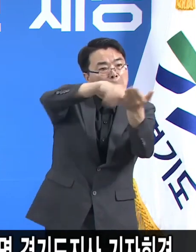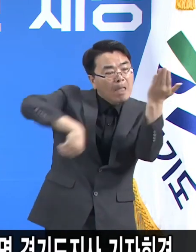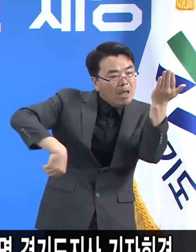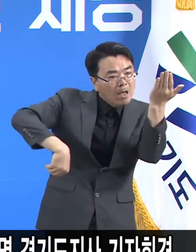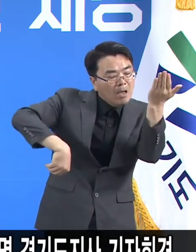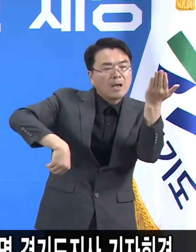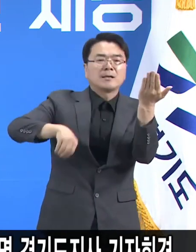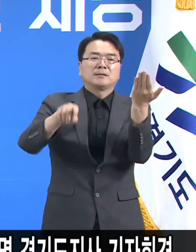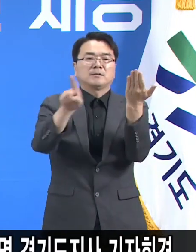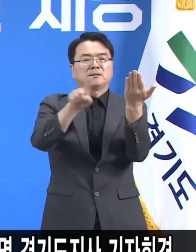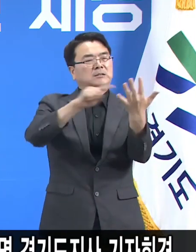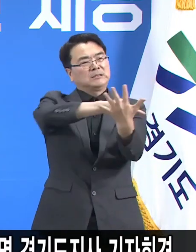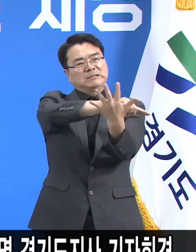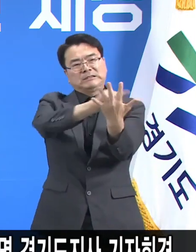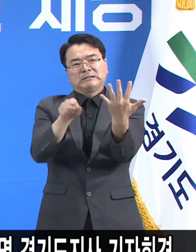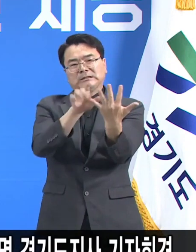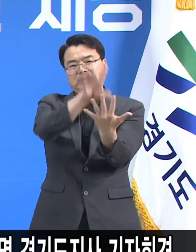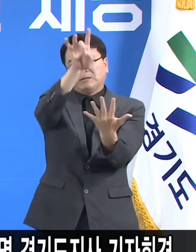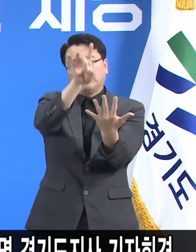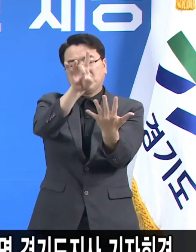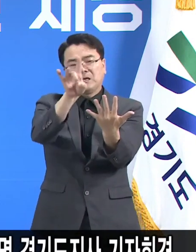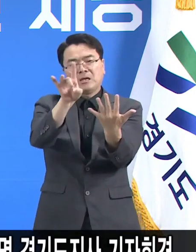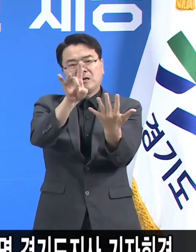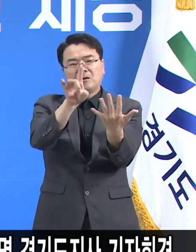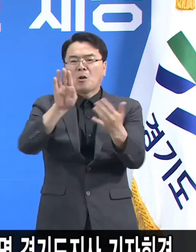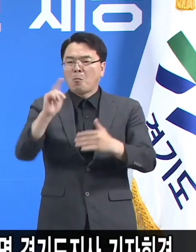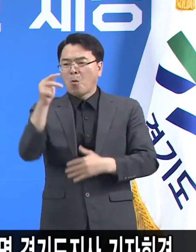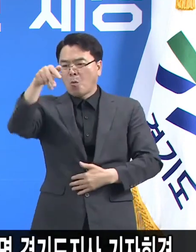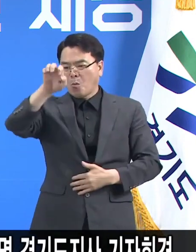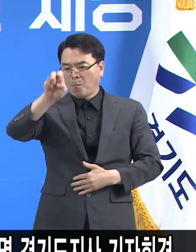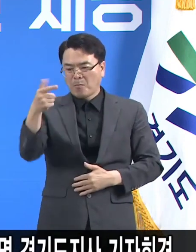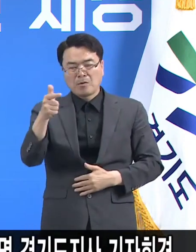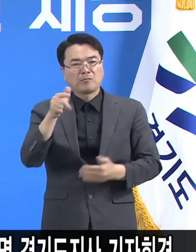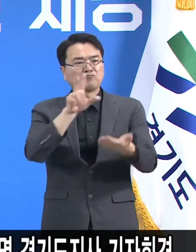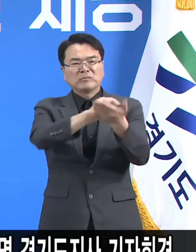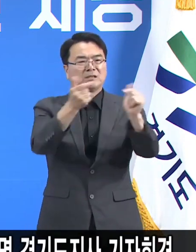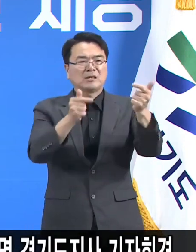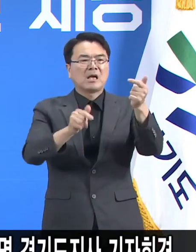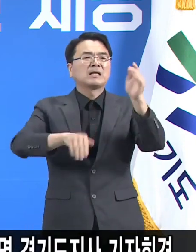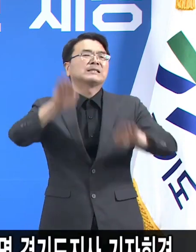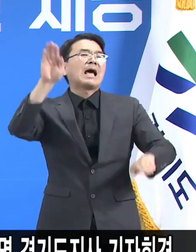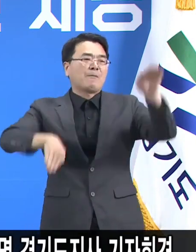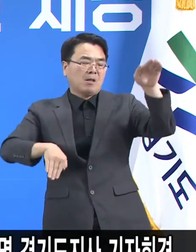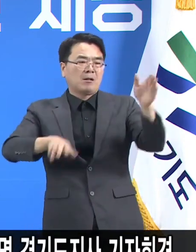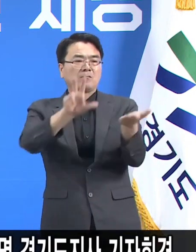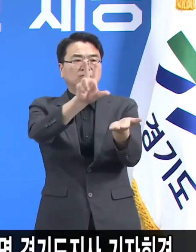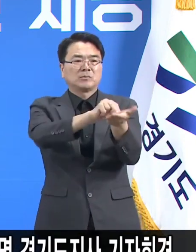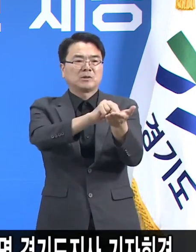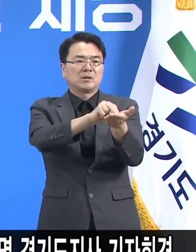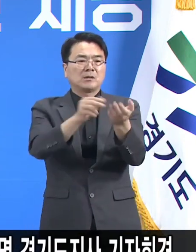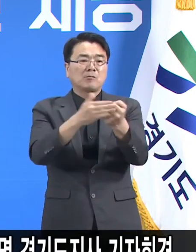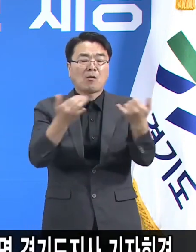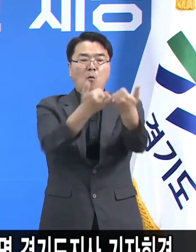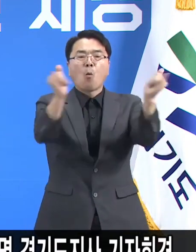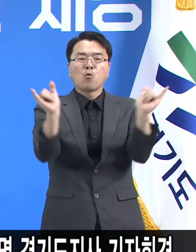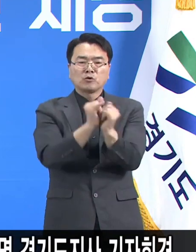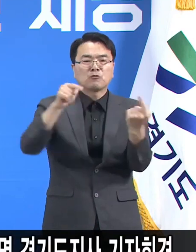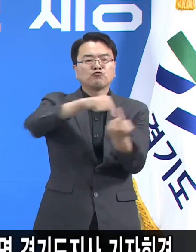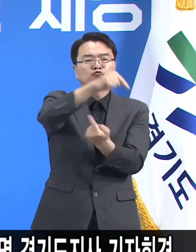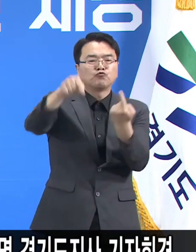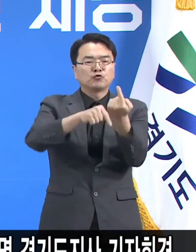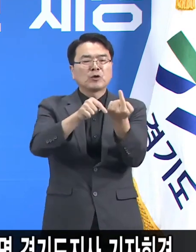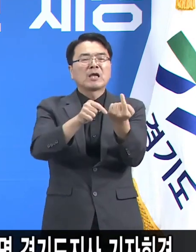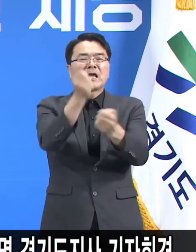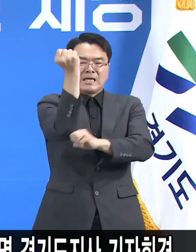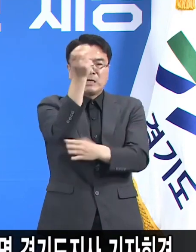이거는 선별, 보편의 문제가 아니라 차별과 배제의 문제이기 때문에 공동체 운영 원리에 전혀 부합하지